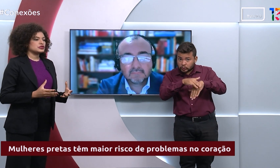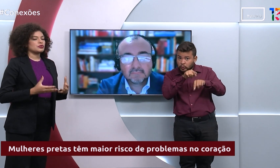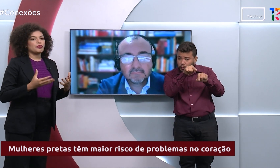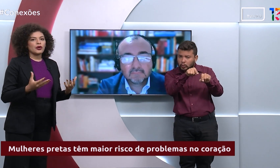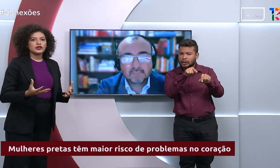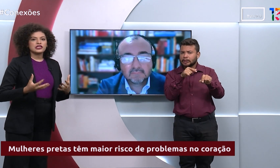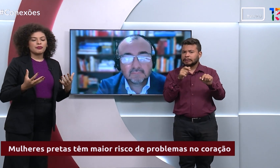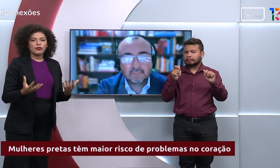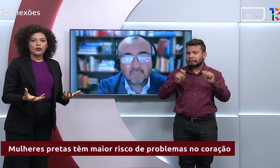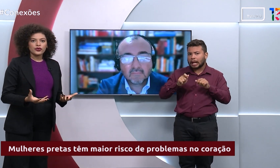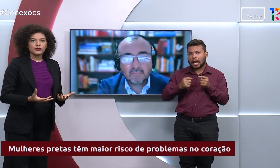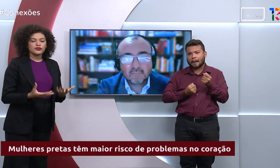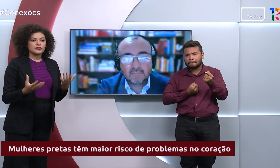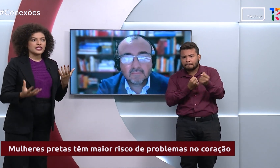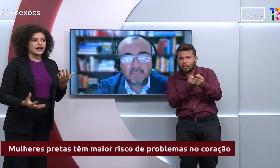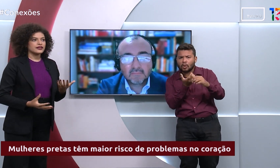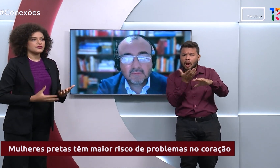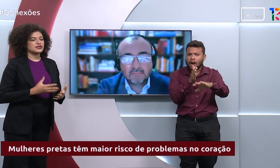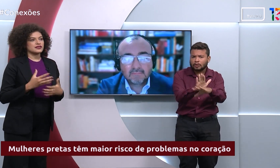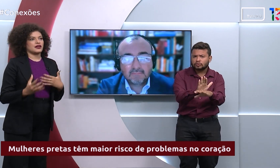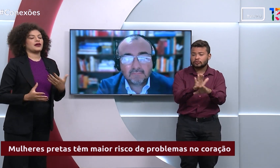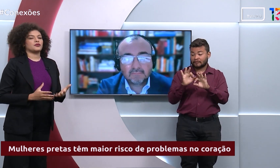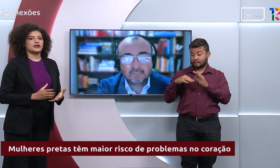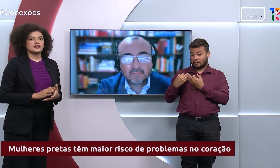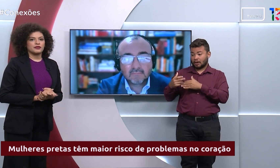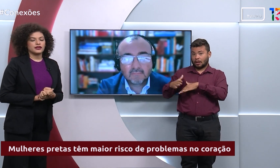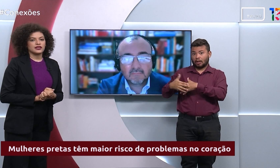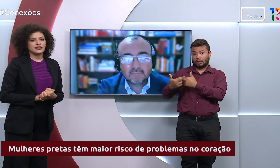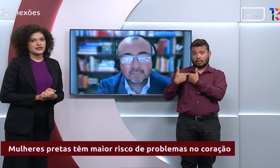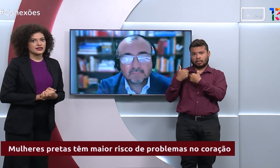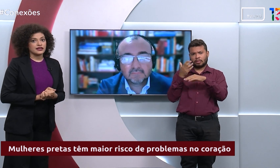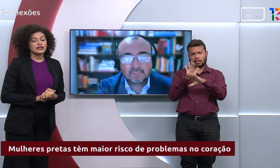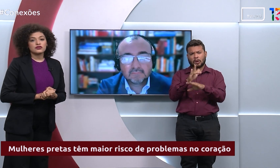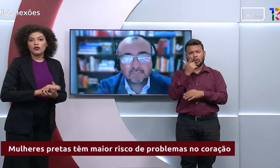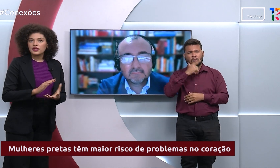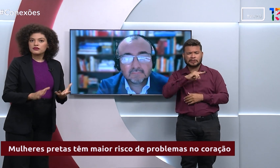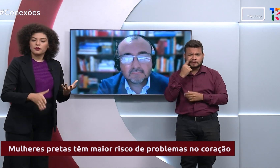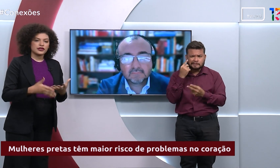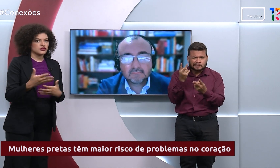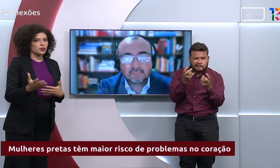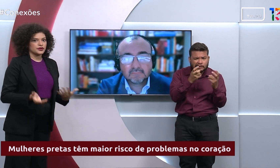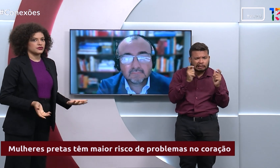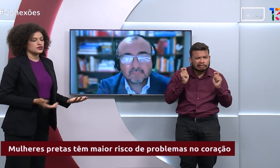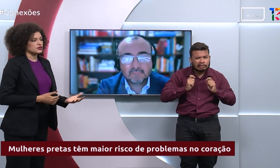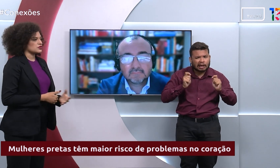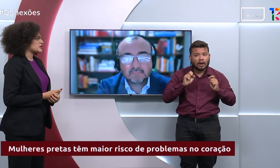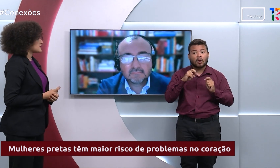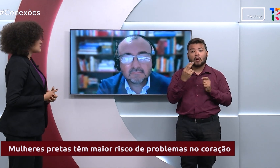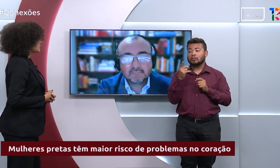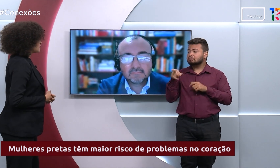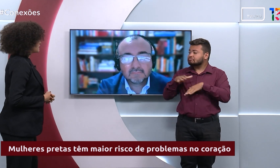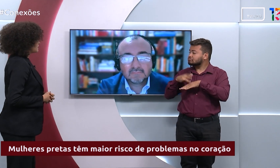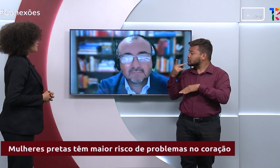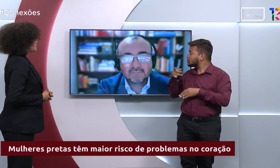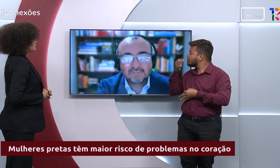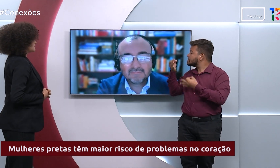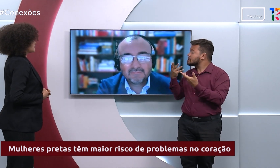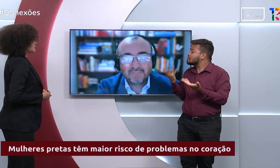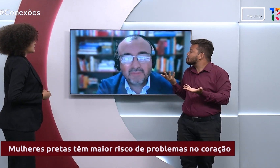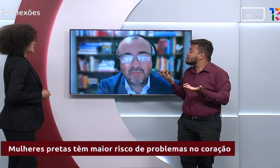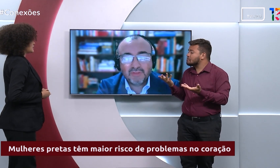tipo de suporte, apoio familiar que vocês acabaram percebendo ali nas entrelinhas? Ou mesmo a partir da opinião do senhor sobre esse assunto?